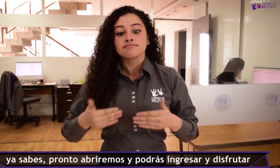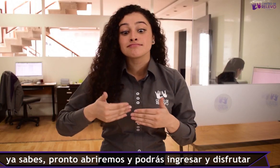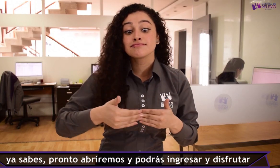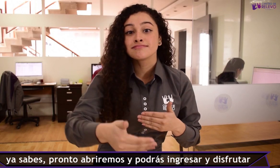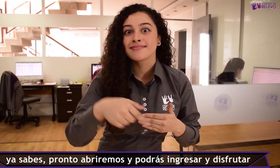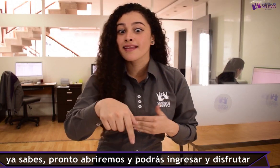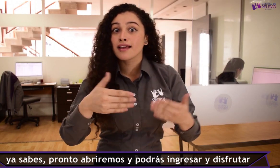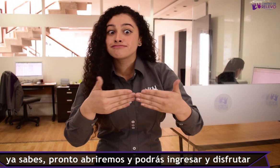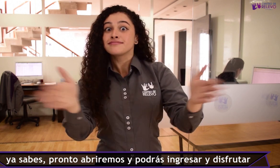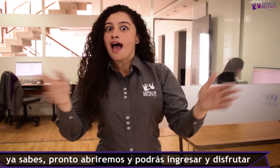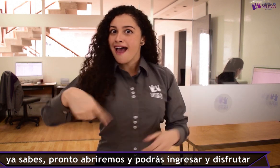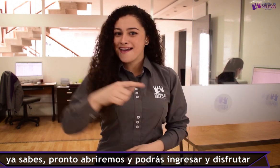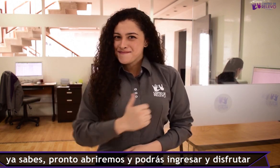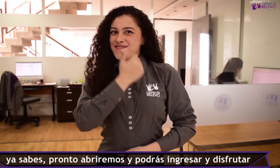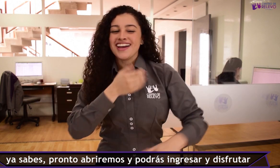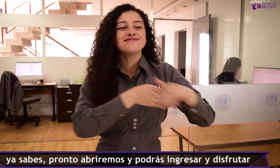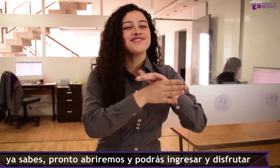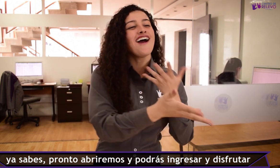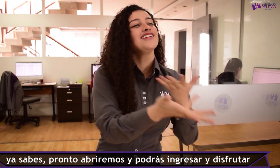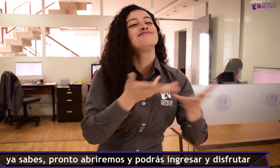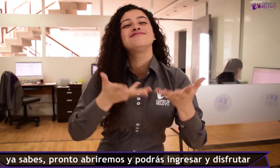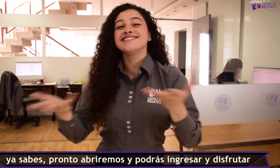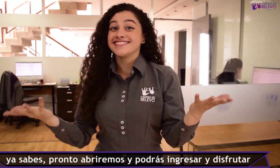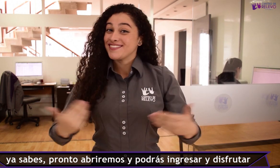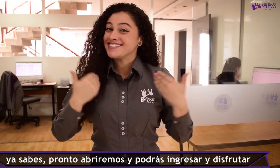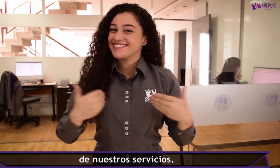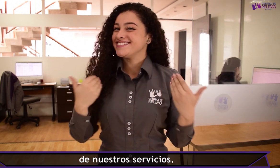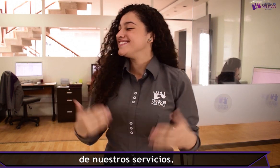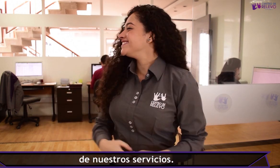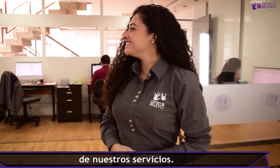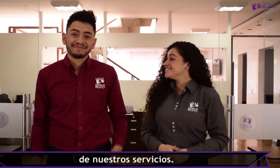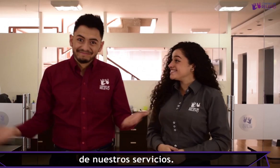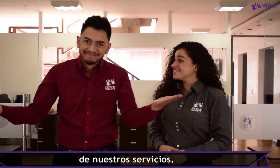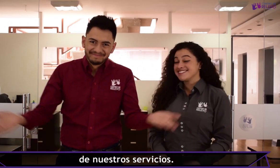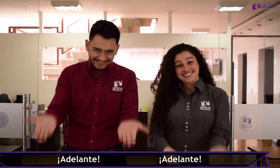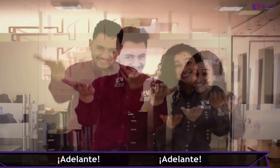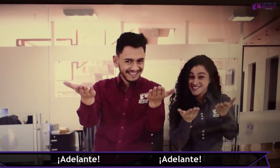Ya sabes, pronto abriremos y podrás ingresar y disfrutar de nuestros servicios. ¡Adelante!